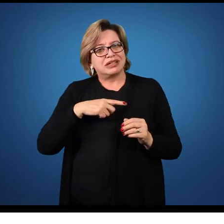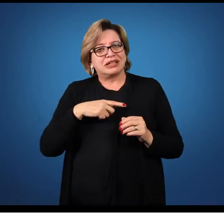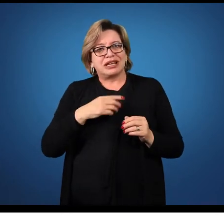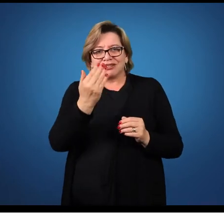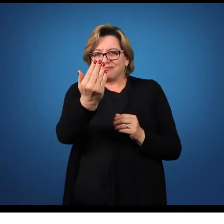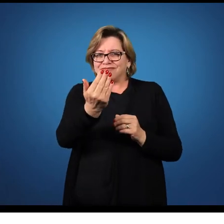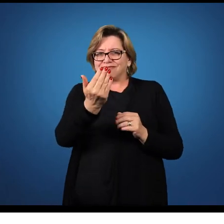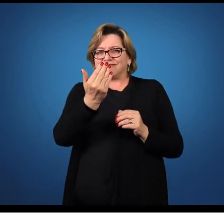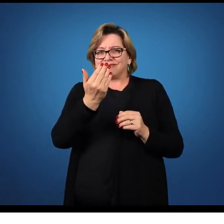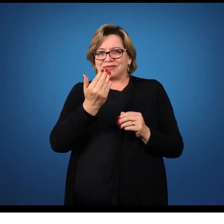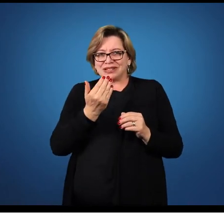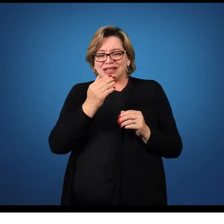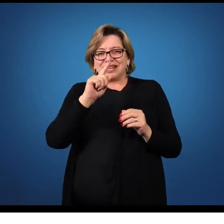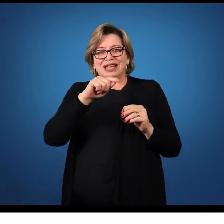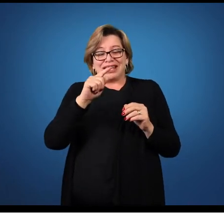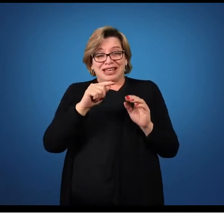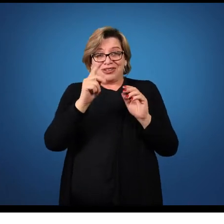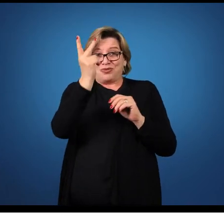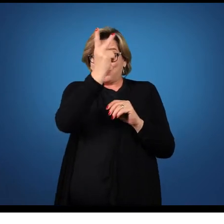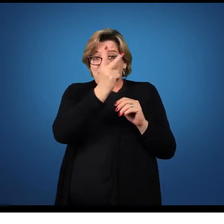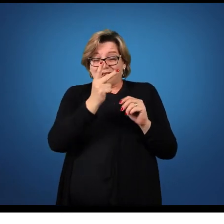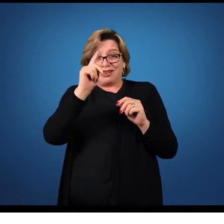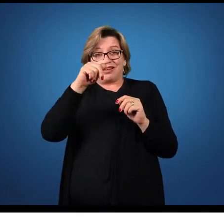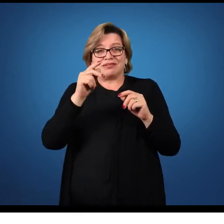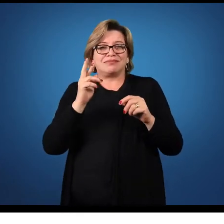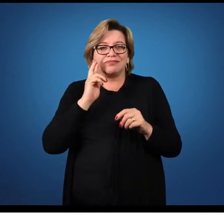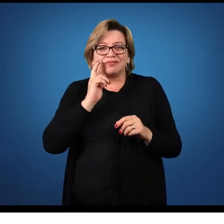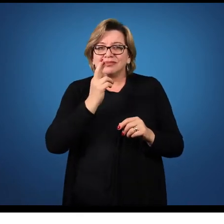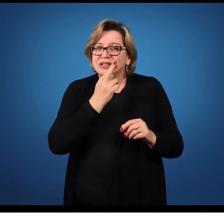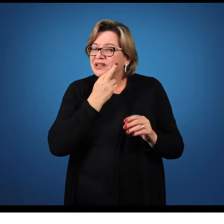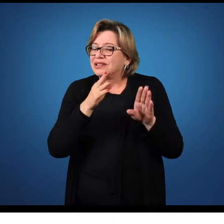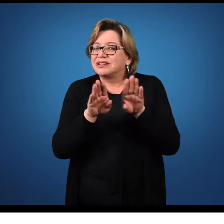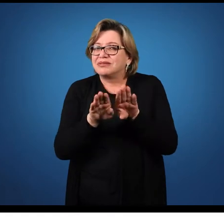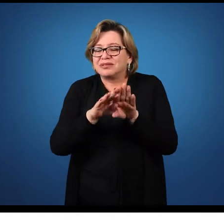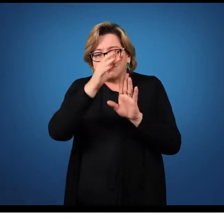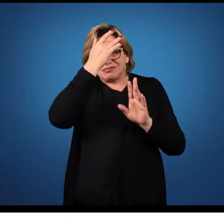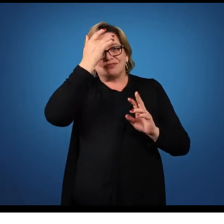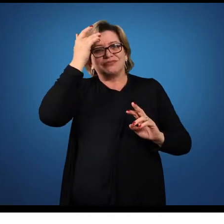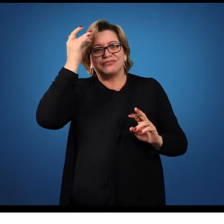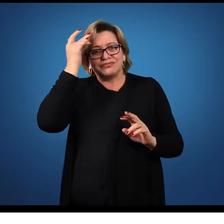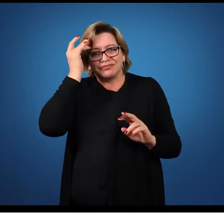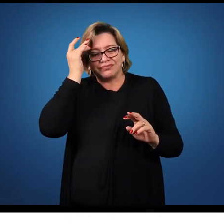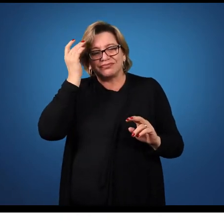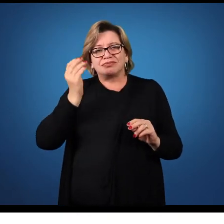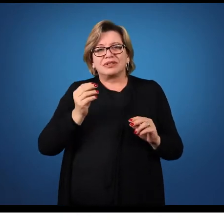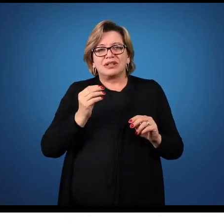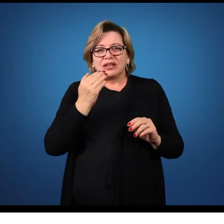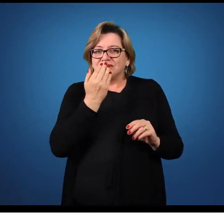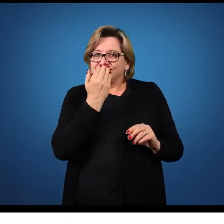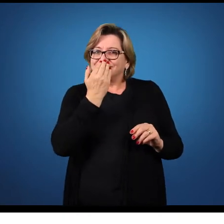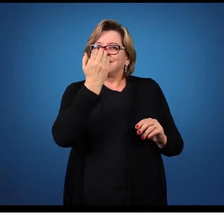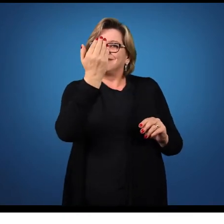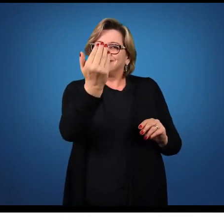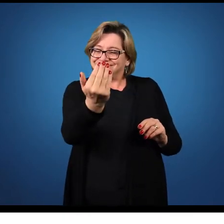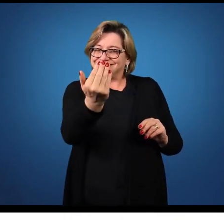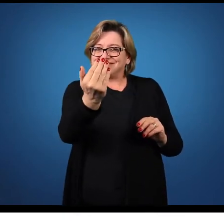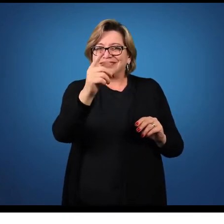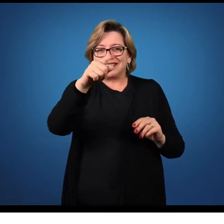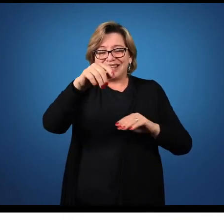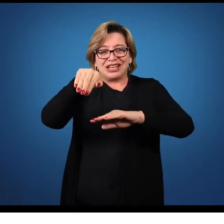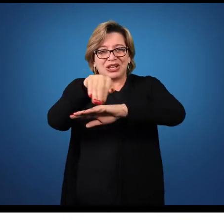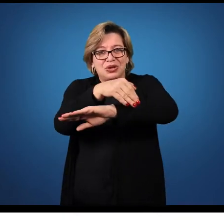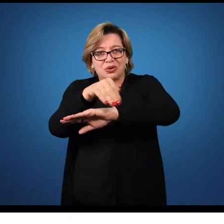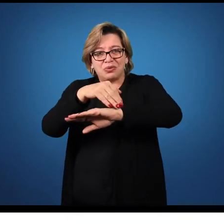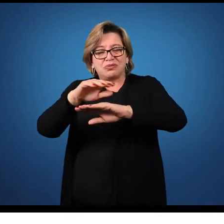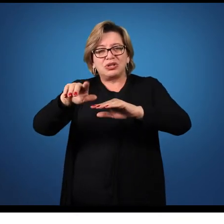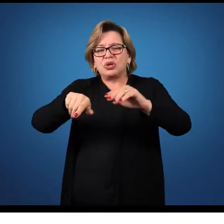figura seria a lanchonete e as pessoas que estão nela. O fundo seria a rua